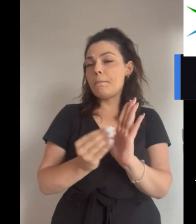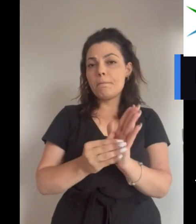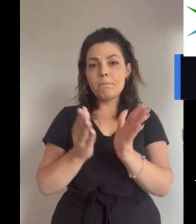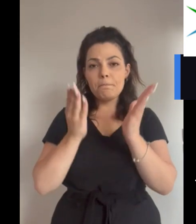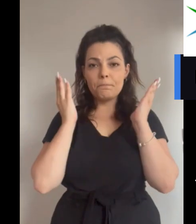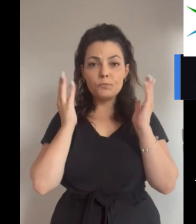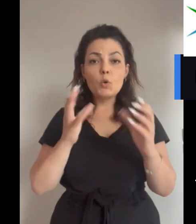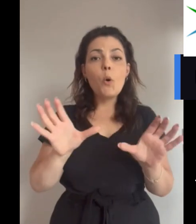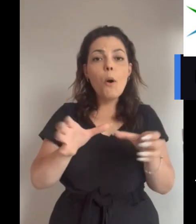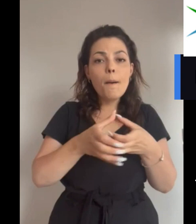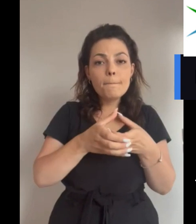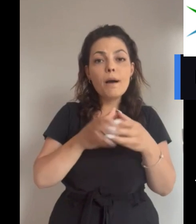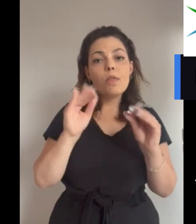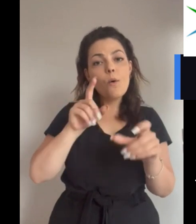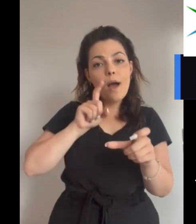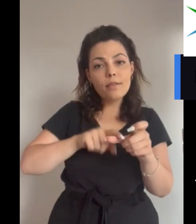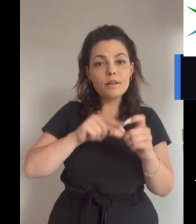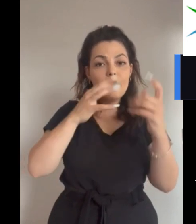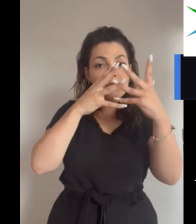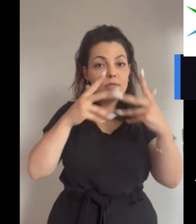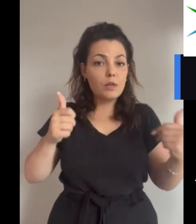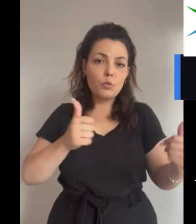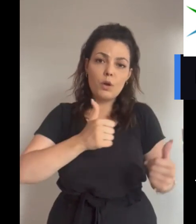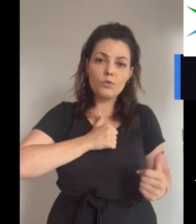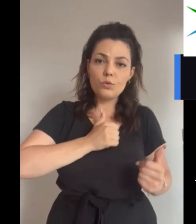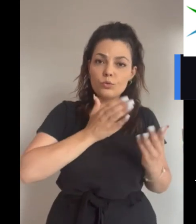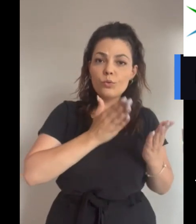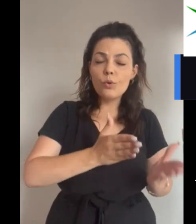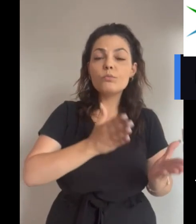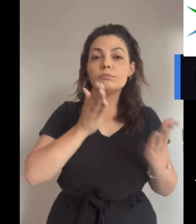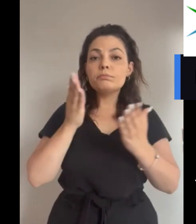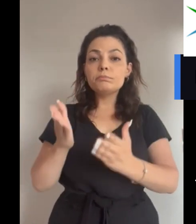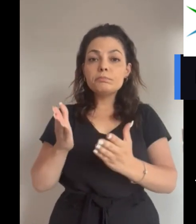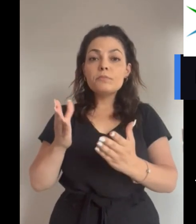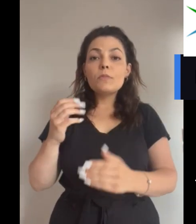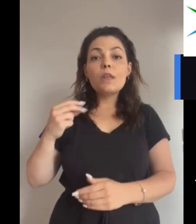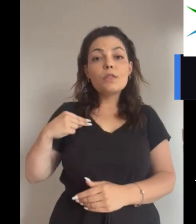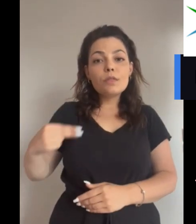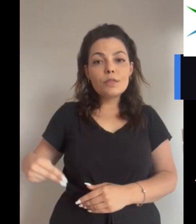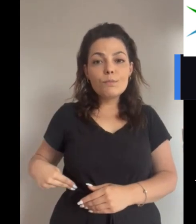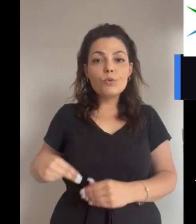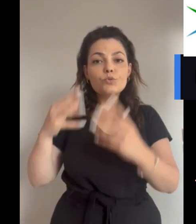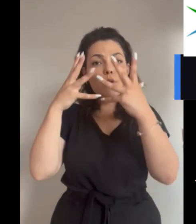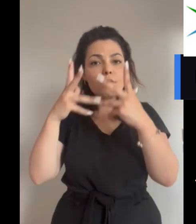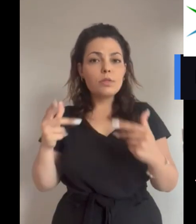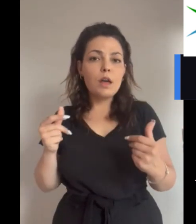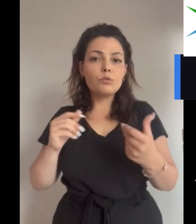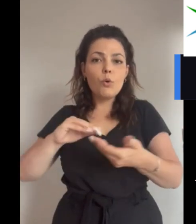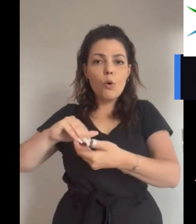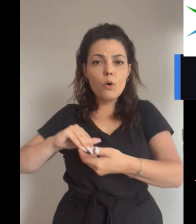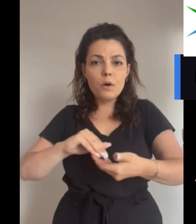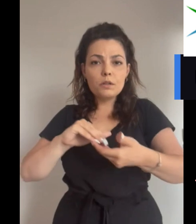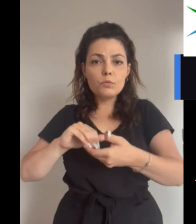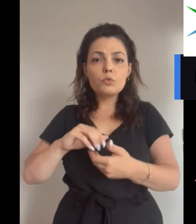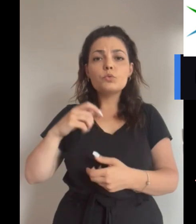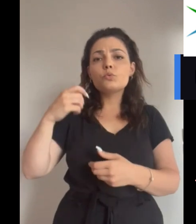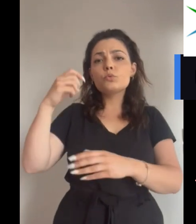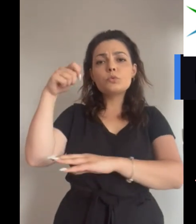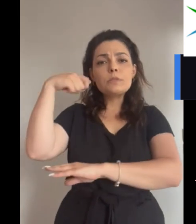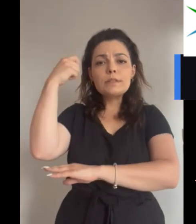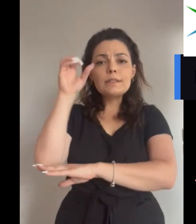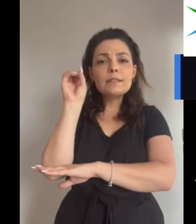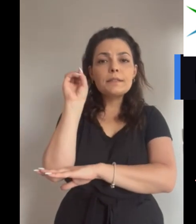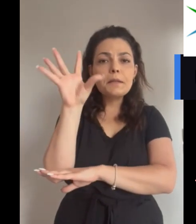εργαστείς σε ομάδες εταιρείες θεάτρου, ιδιωτικού χαρακτήρα, σε δημόσιους θεατρικούς οργανισμούς,